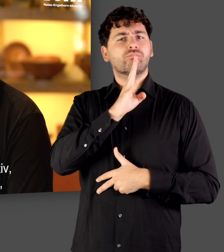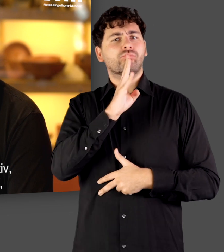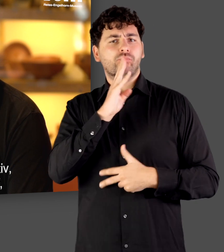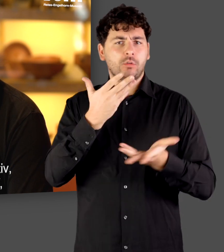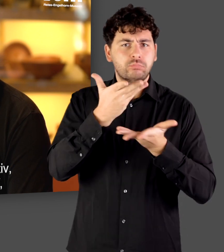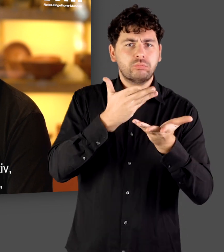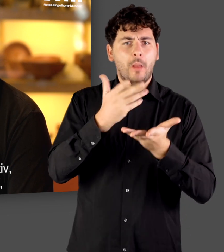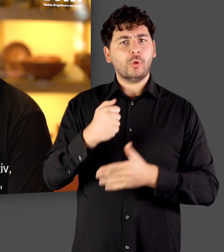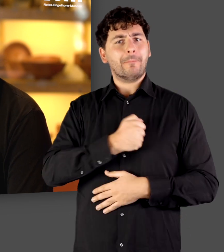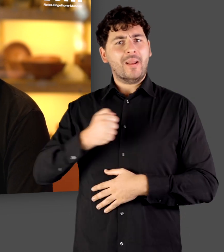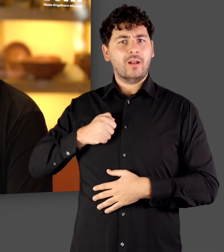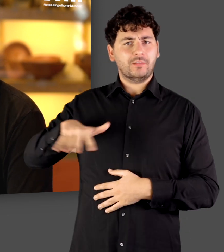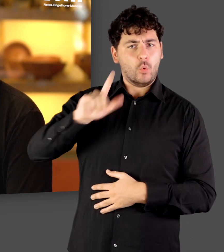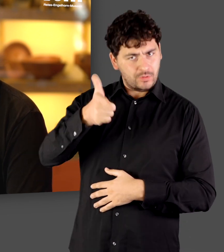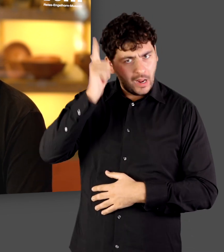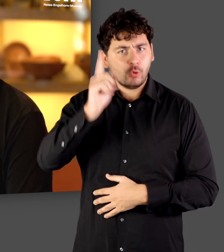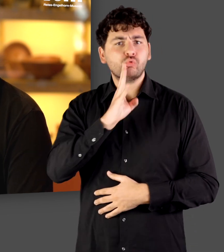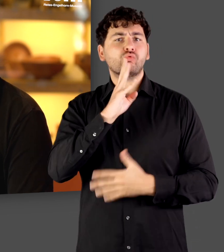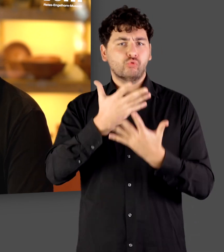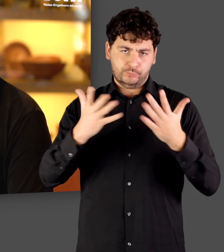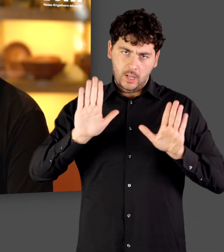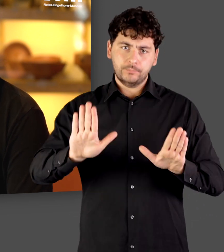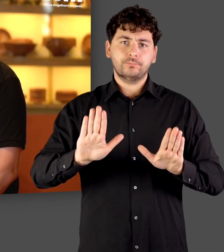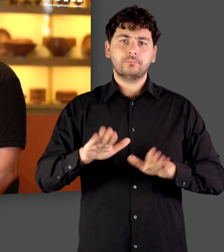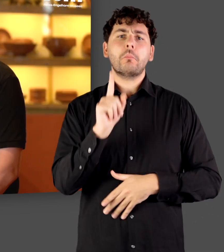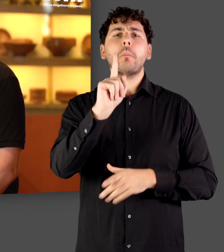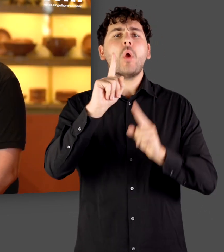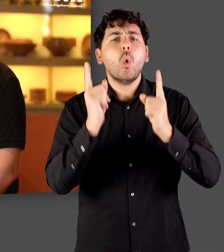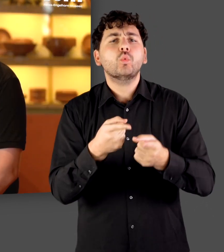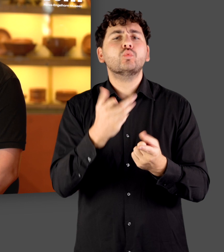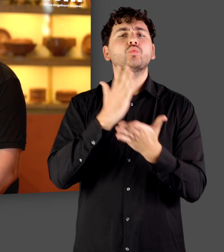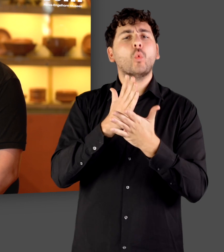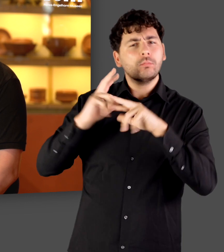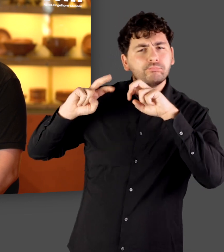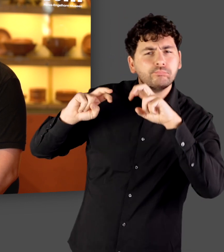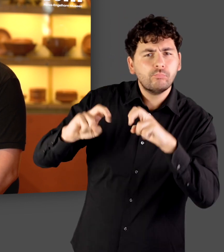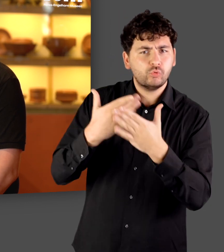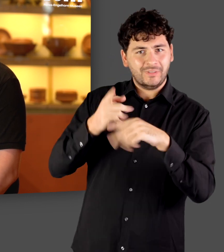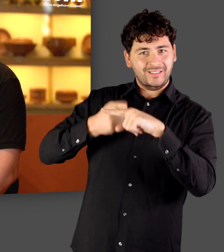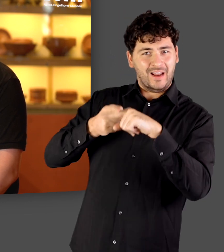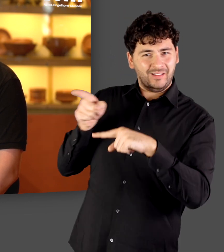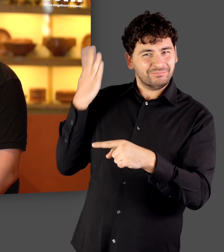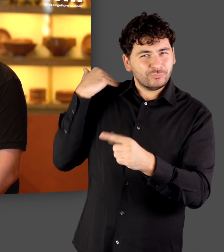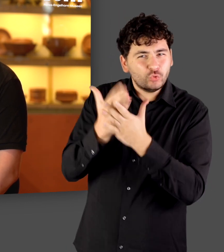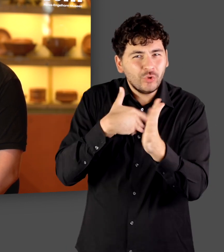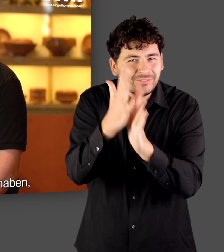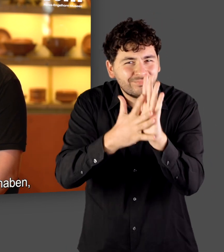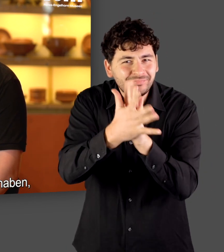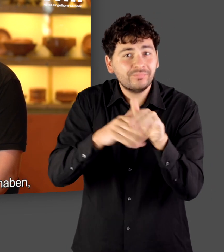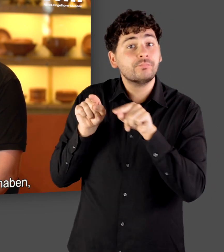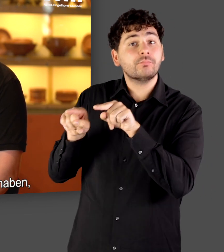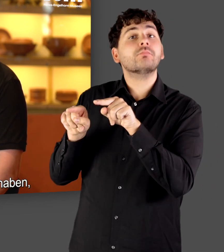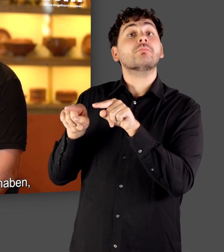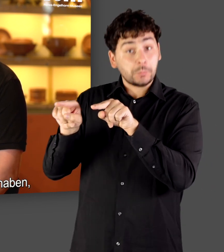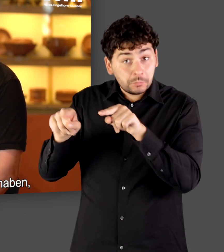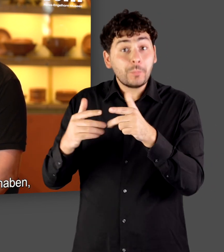was die Verwaltung betraf, was militärisch war. Aber wir wissen eben auch, das Beispiel Griechenland ist schon